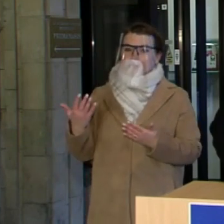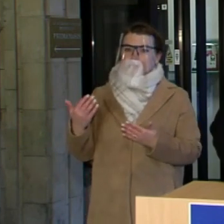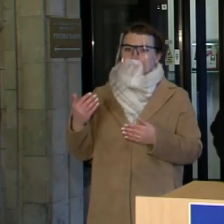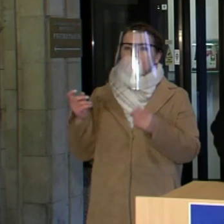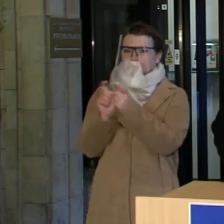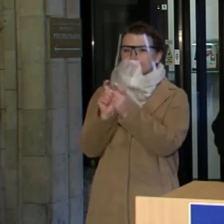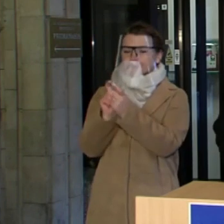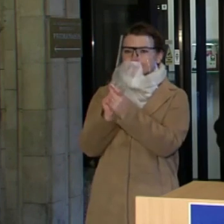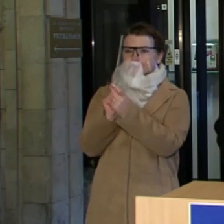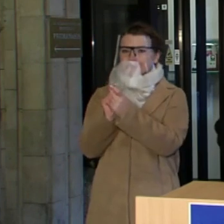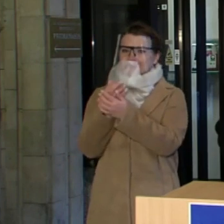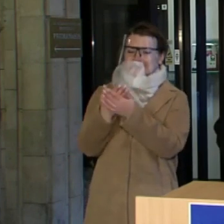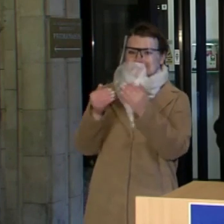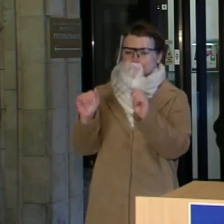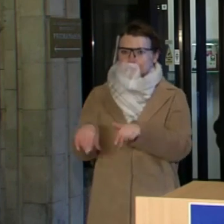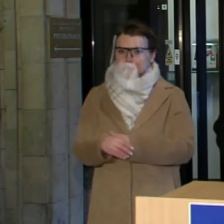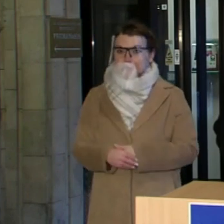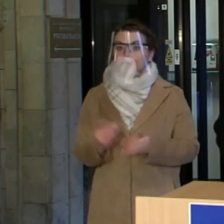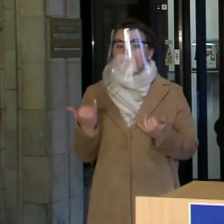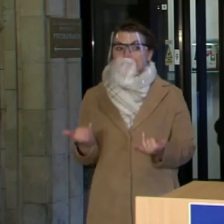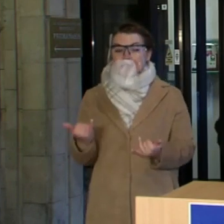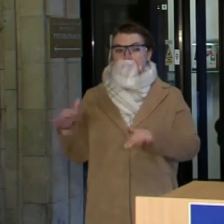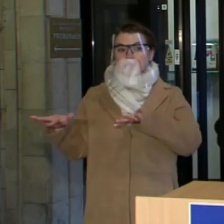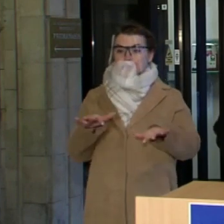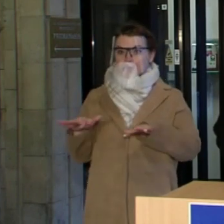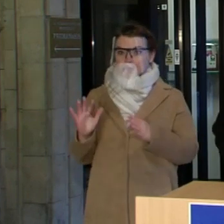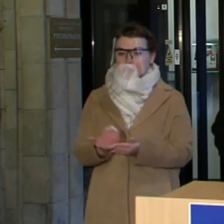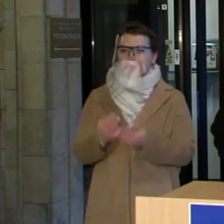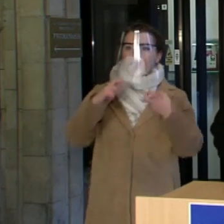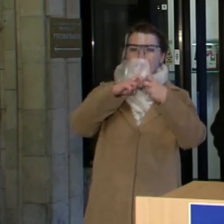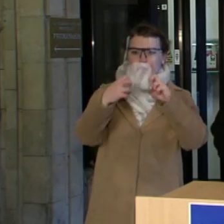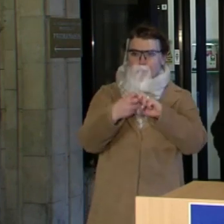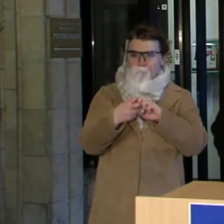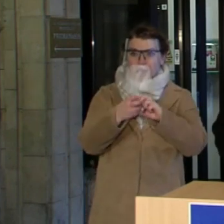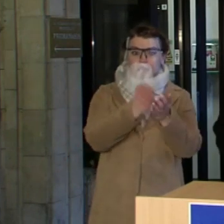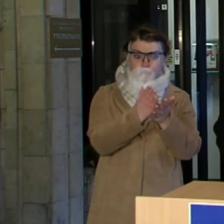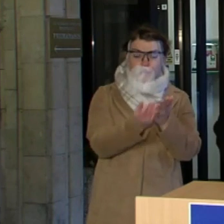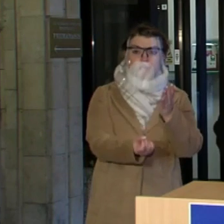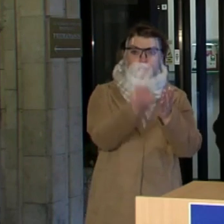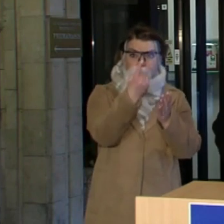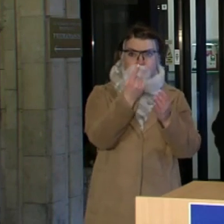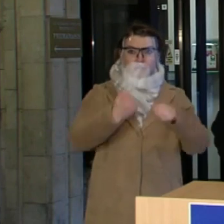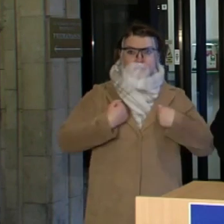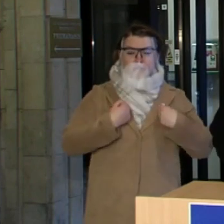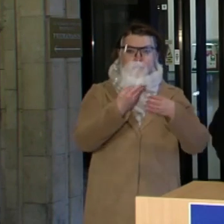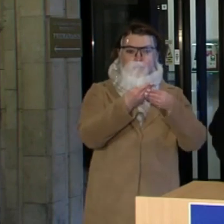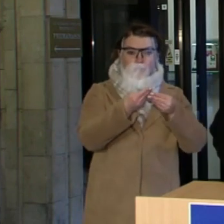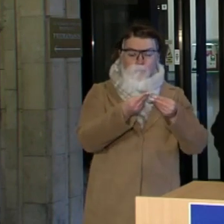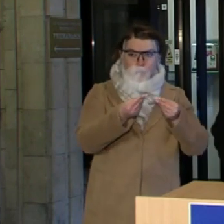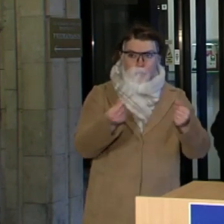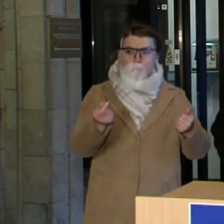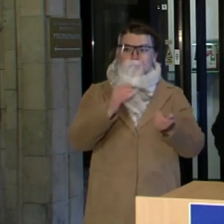ginčytis. Šiandien mes matome, kad problemos yra sprendžiamos, tiekimas po truputį